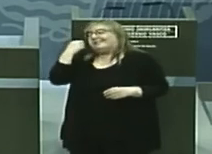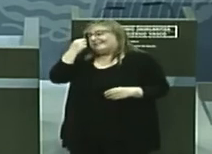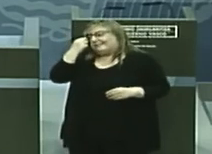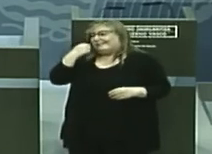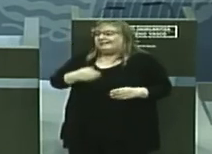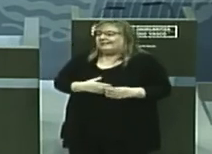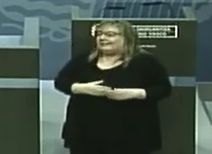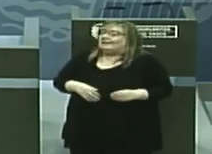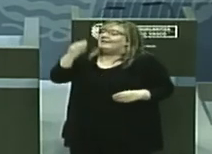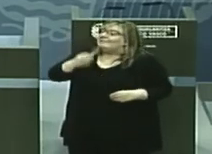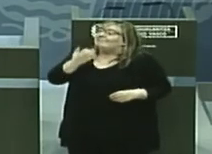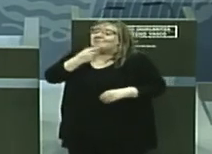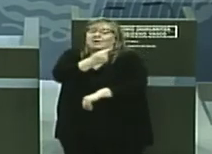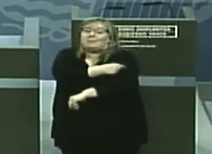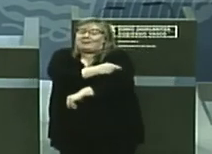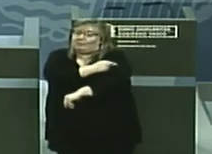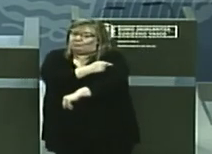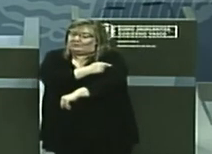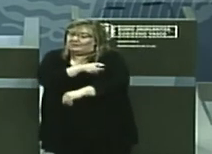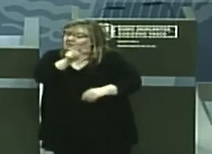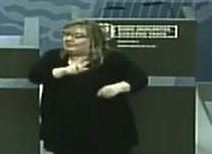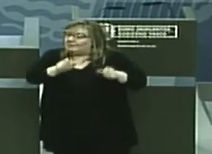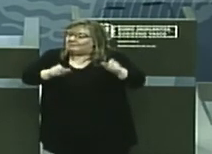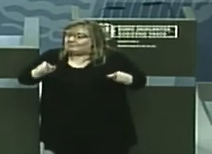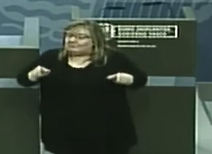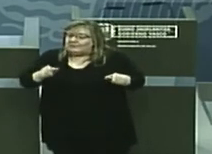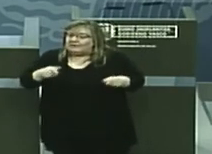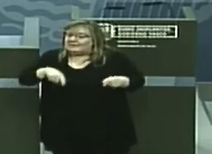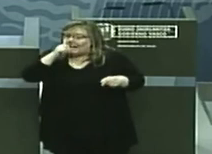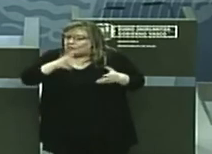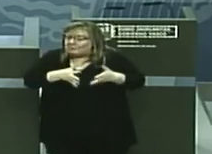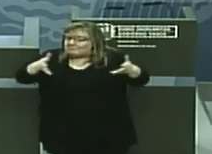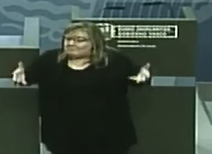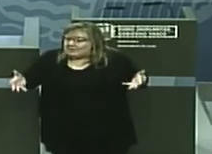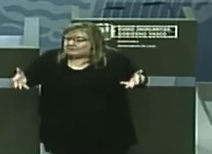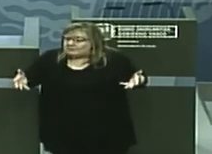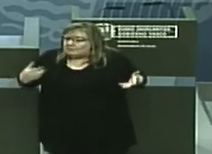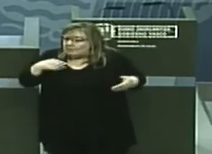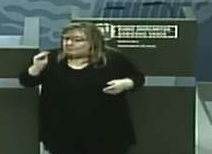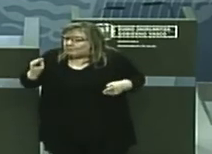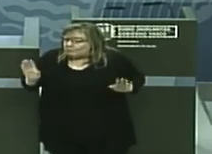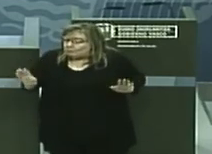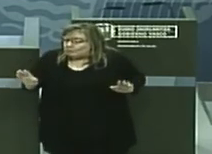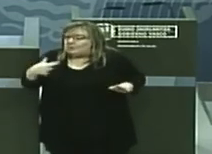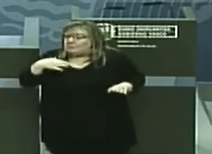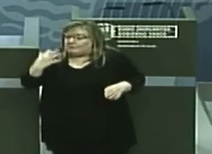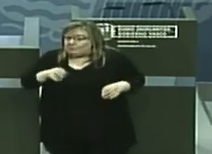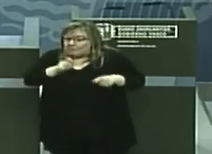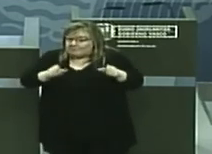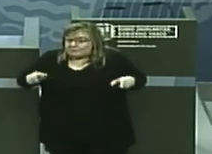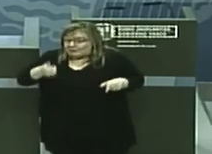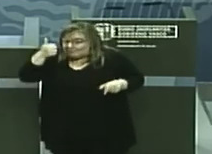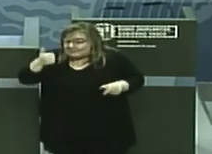Los destinatarios de las vacunas se ampliarían este año precisamente para poder abarcar más